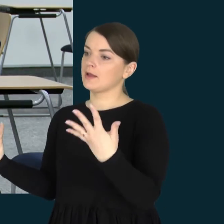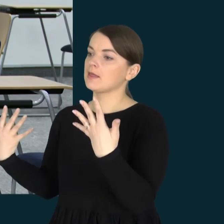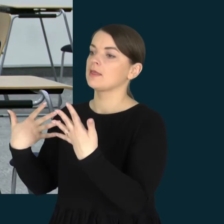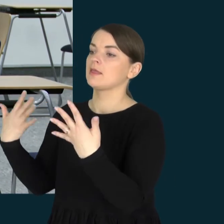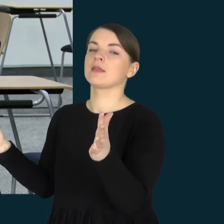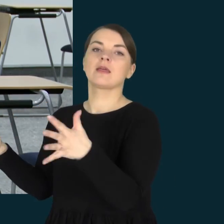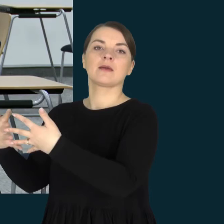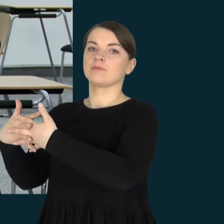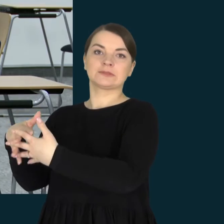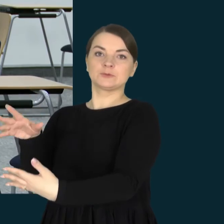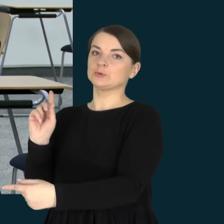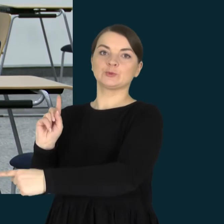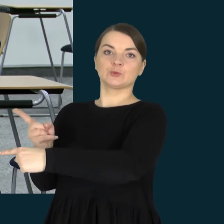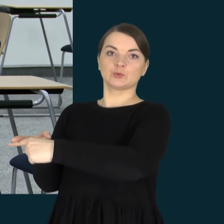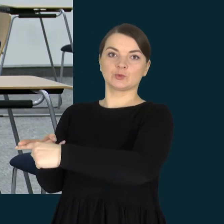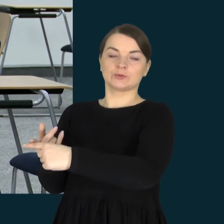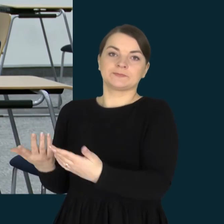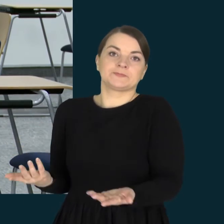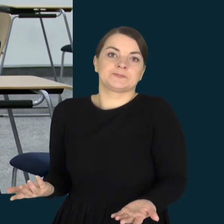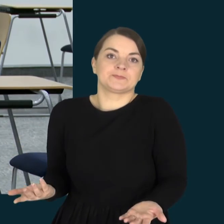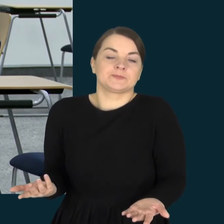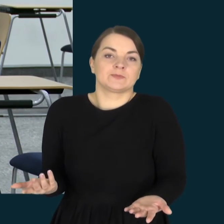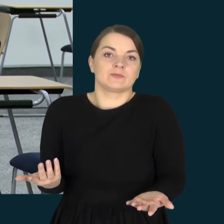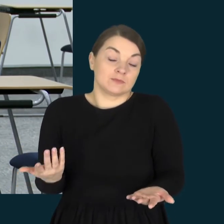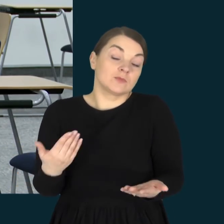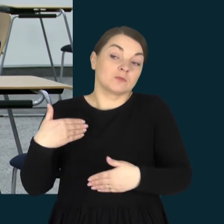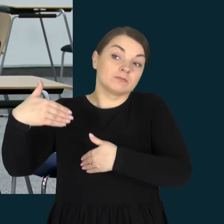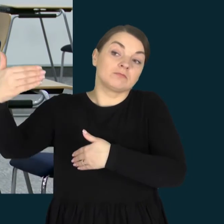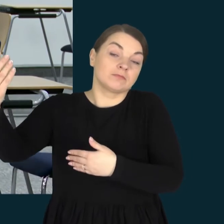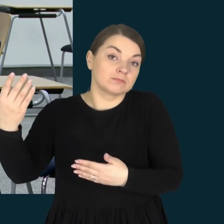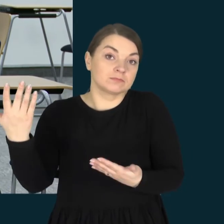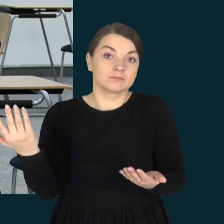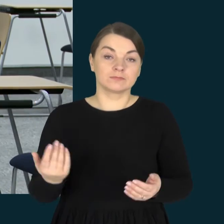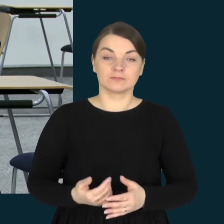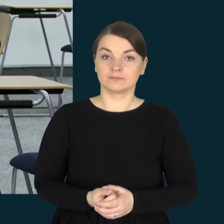normotipiniais vaikais. Tokias buvo prognozės.